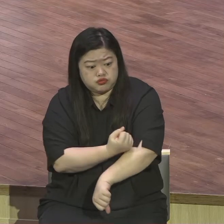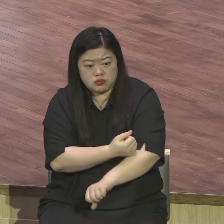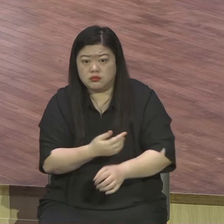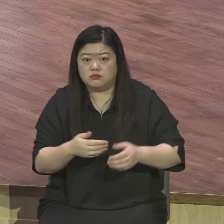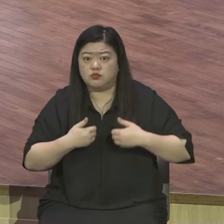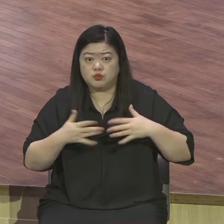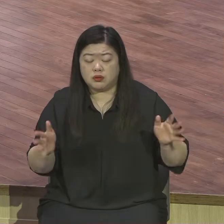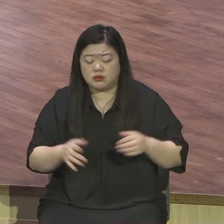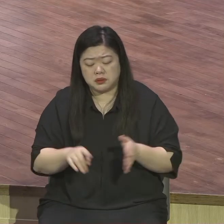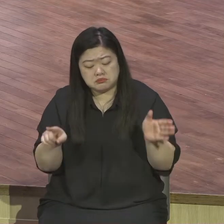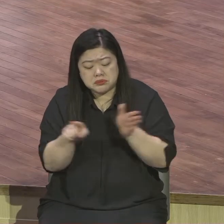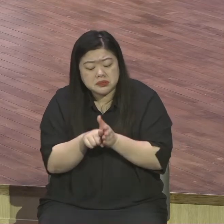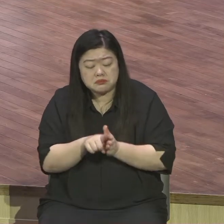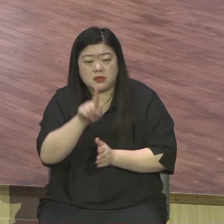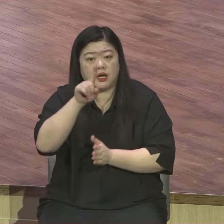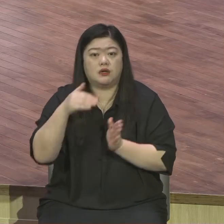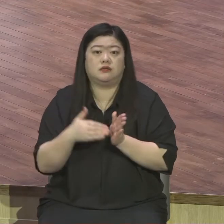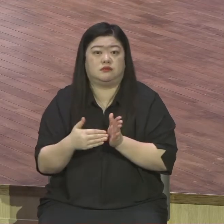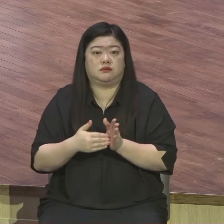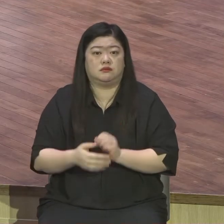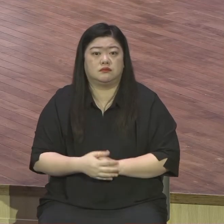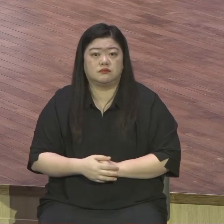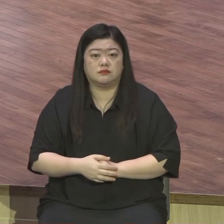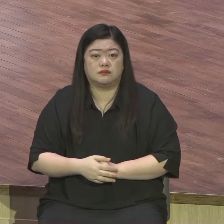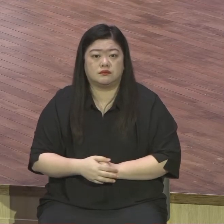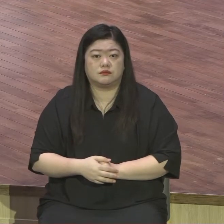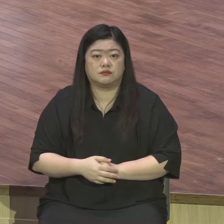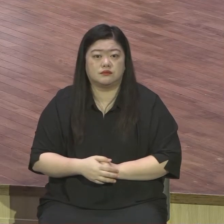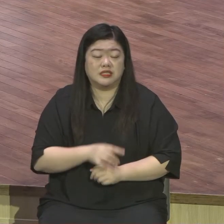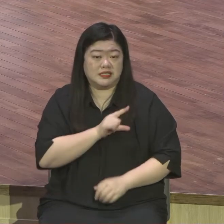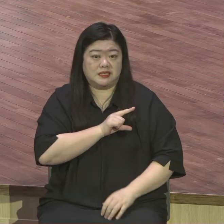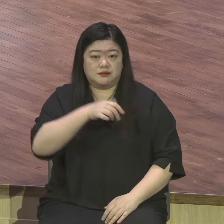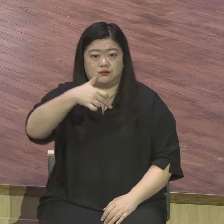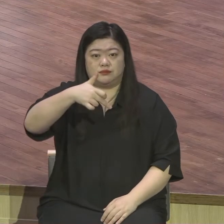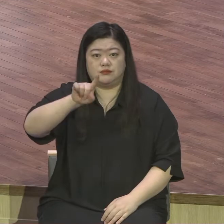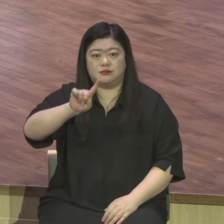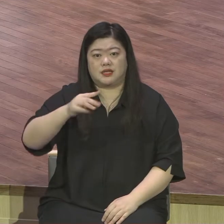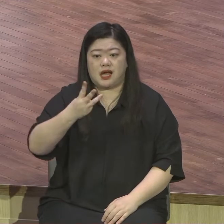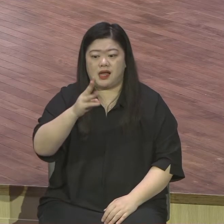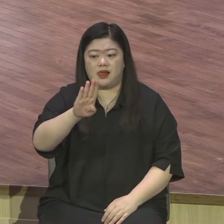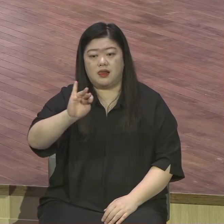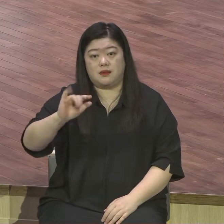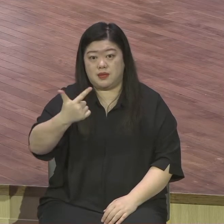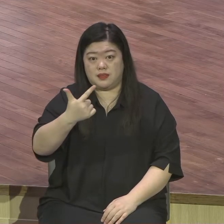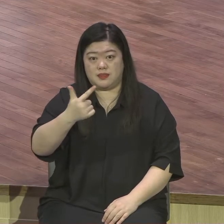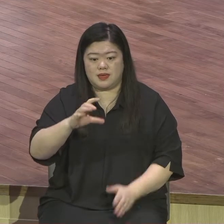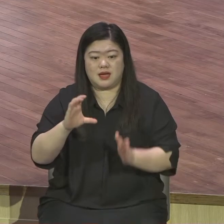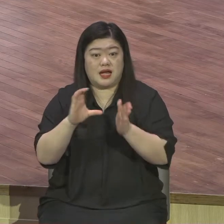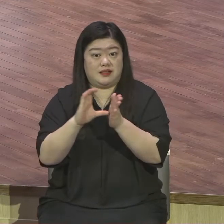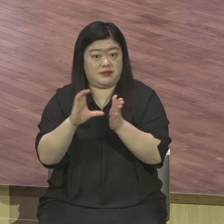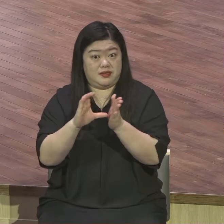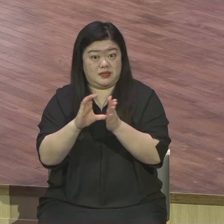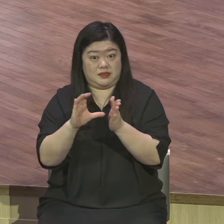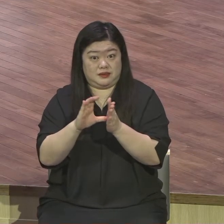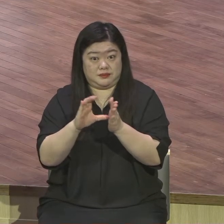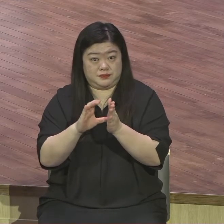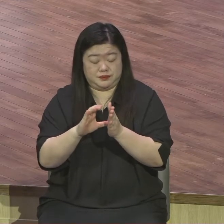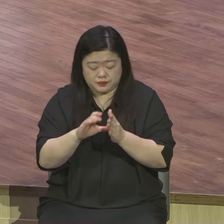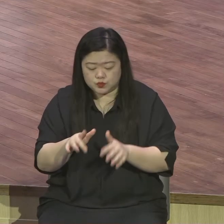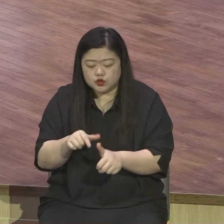그래서 종교개혁자 요한 칼류인은 이 구원의 진리에 대해서 다섯 가지로 아주 맹퀴하게